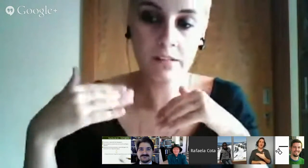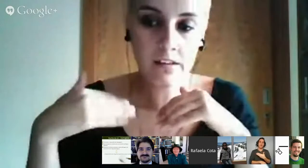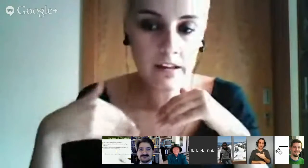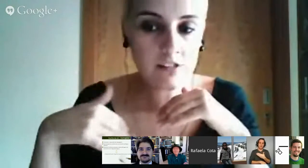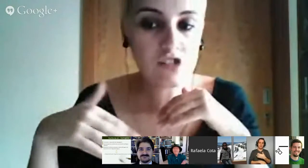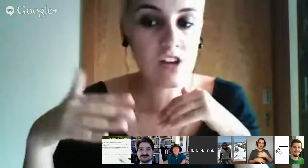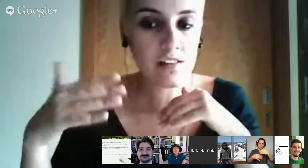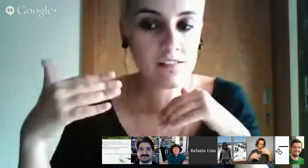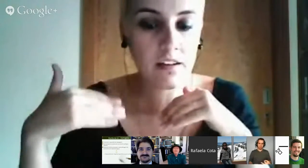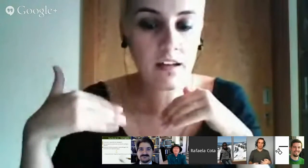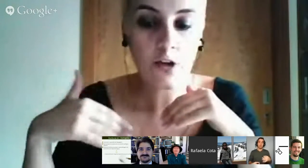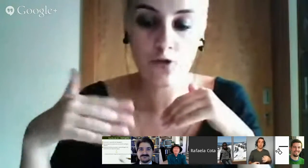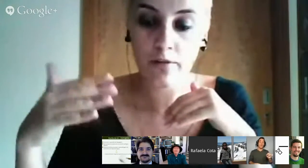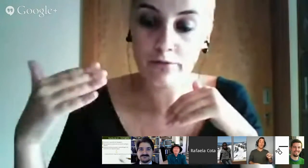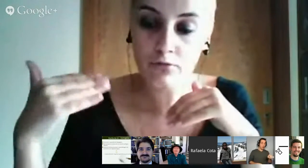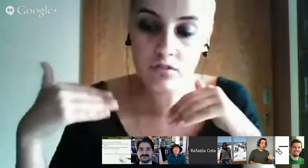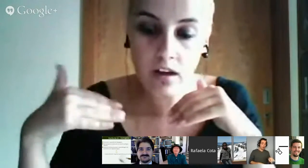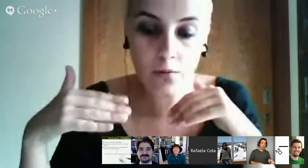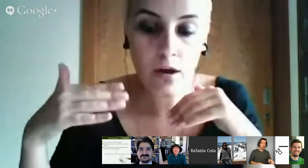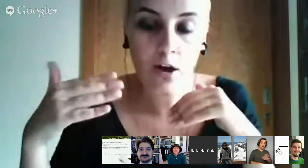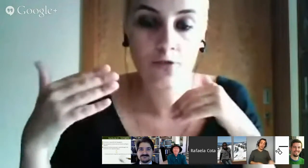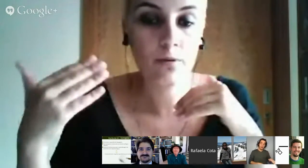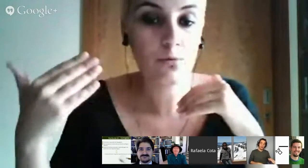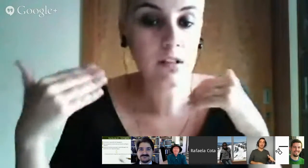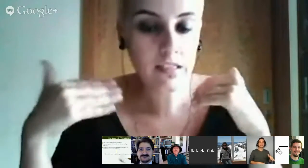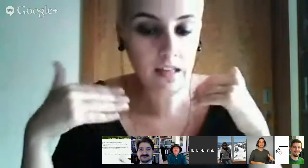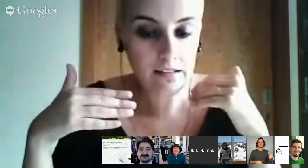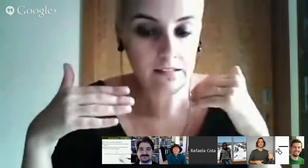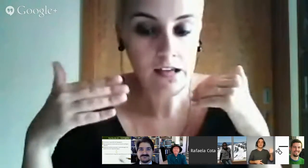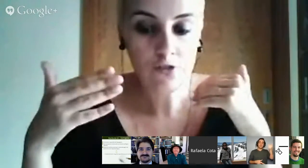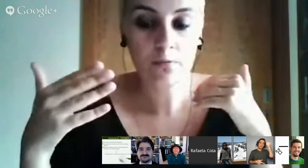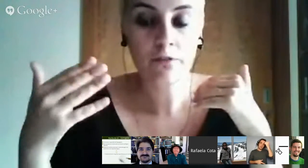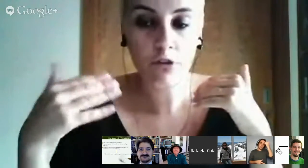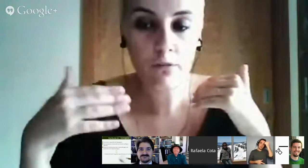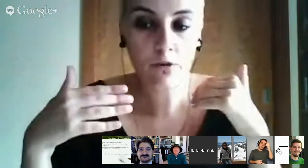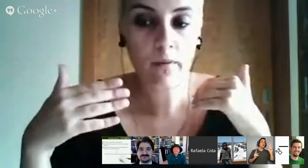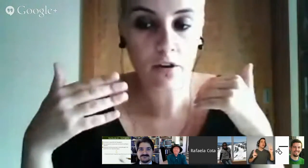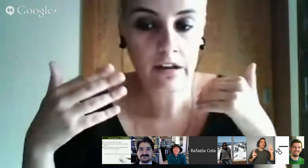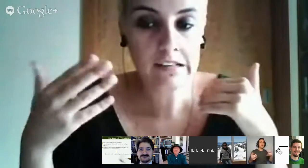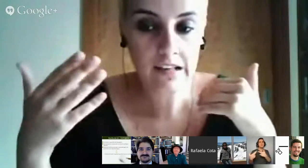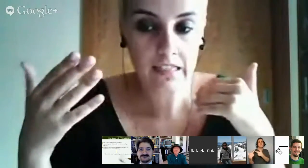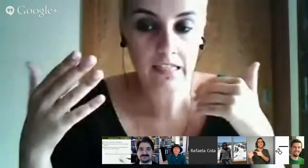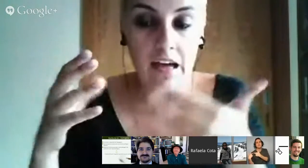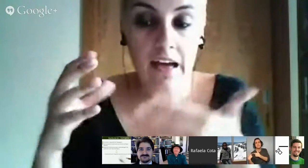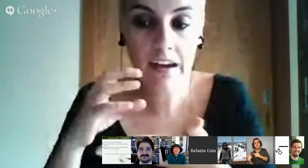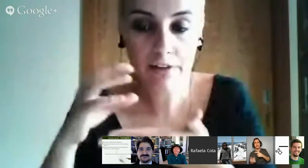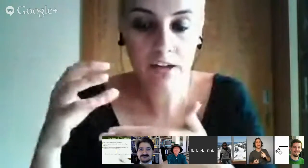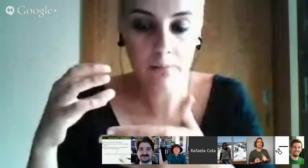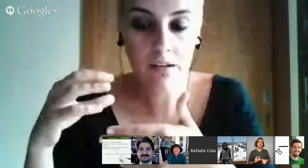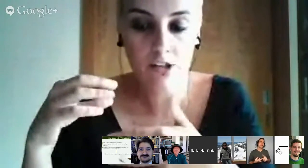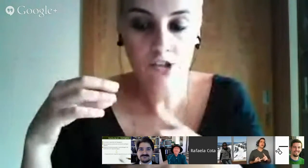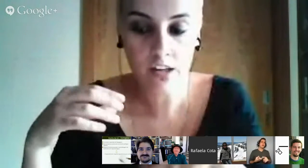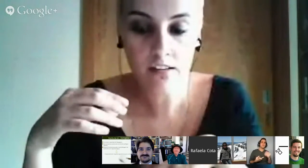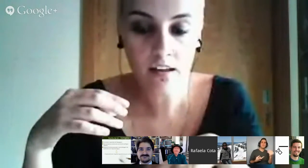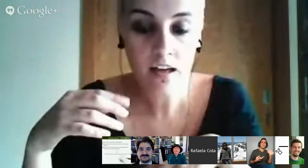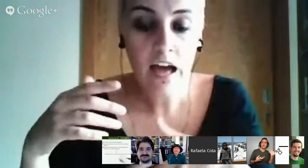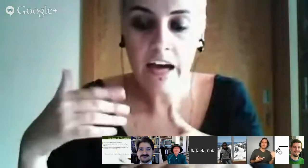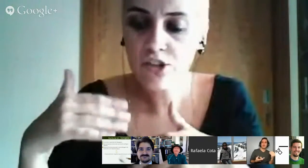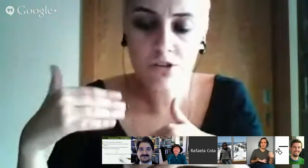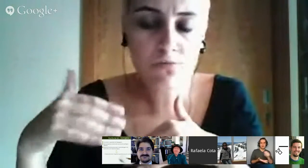conhecimento que a criança já tem sobre a função, sobre a utilidade, sobre a forma como é organizada graficamente a escrita, antes